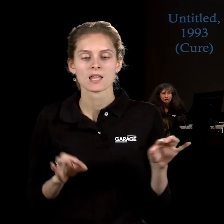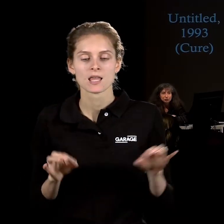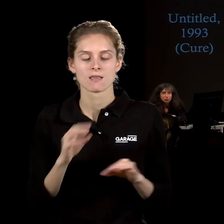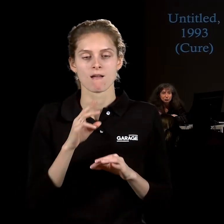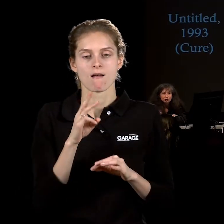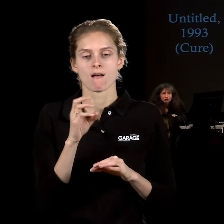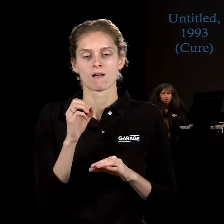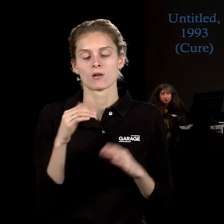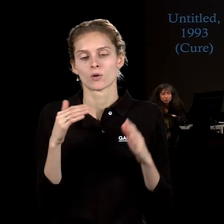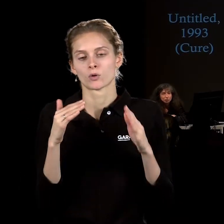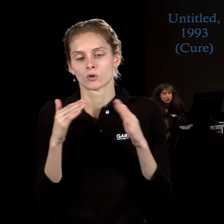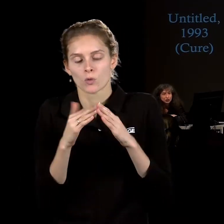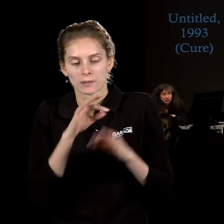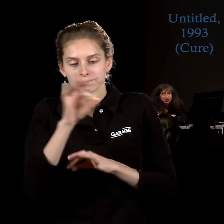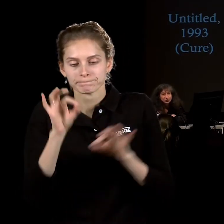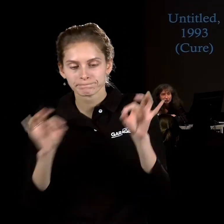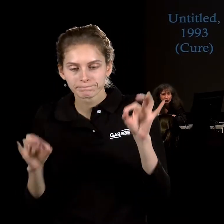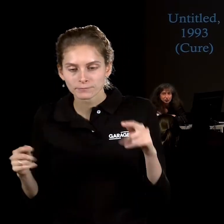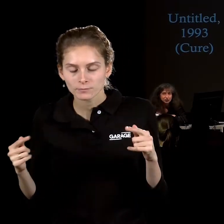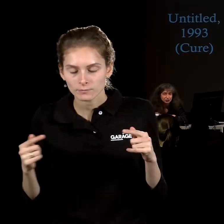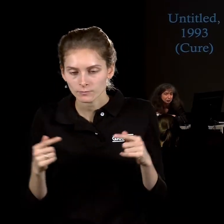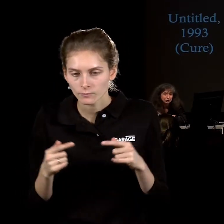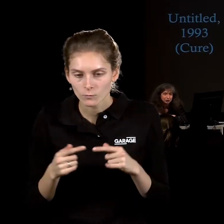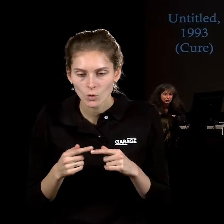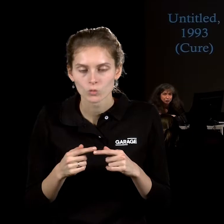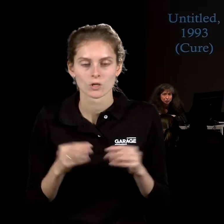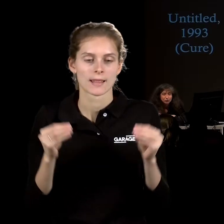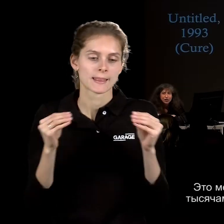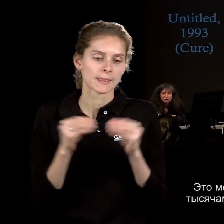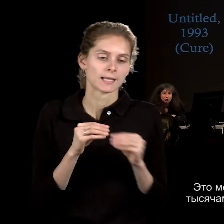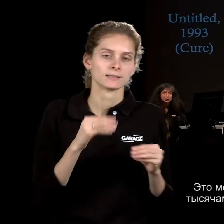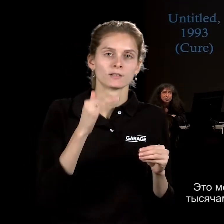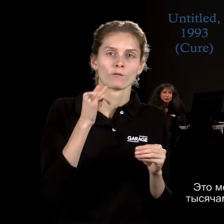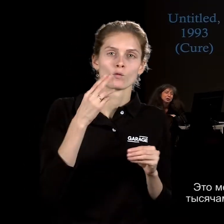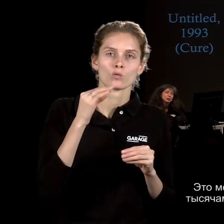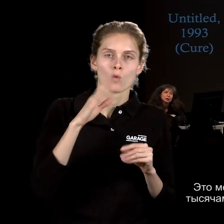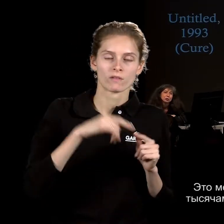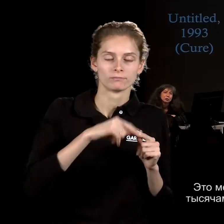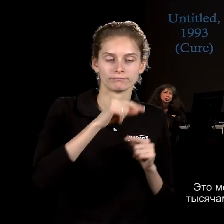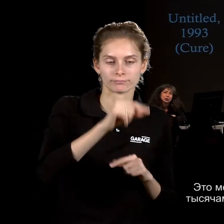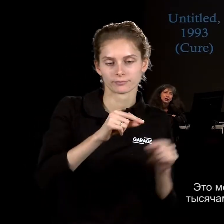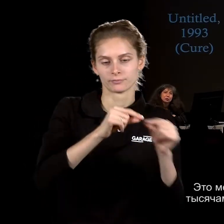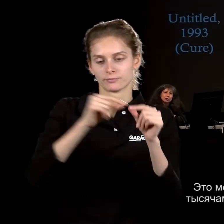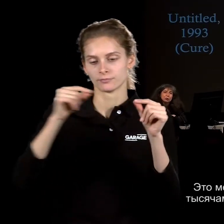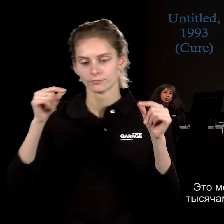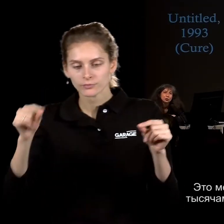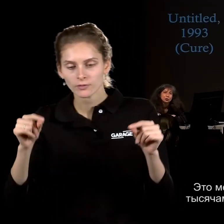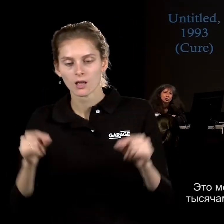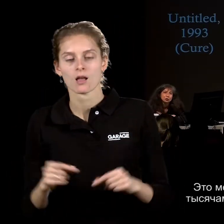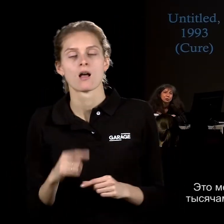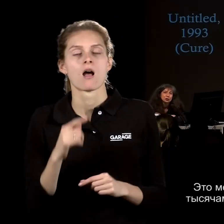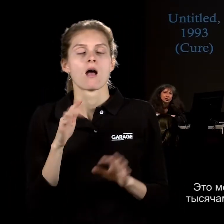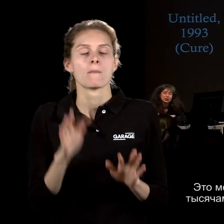размера. Это тоже восходит к некой буддистской легенде, что это 10 на 10 футов. Но при этом это место, в котором однажды Будда